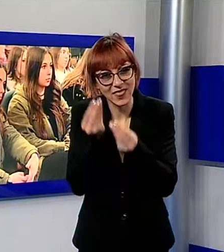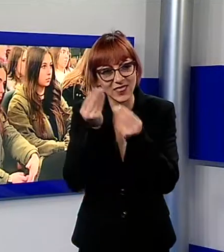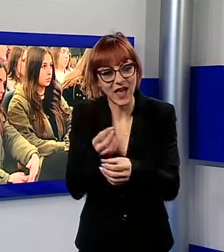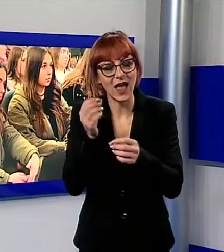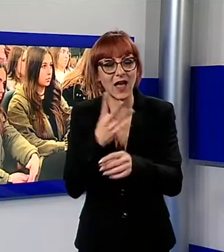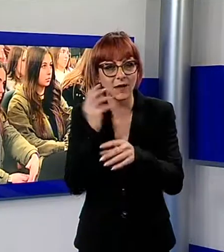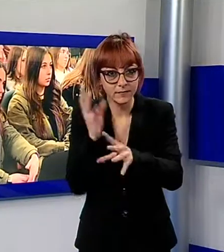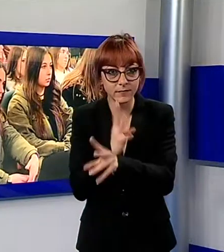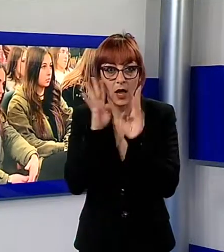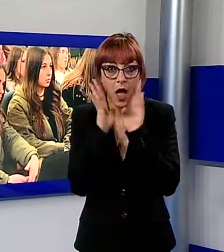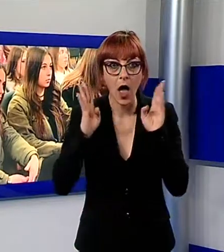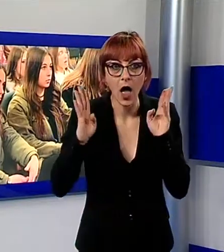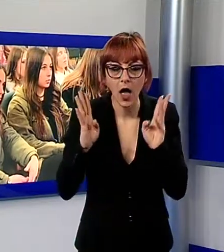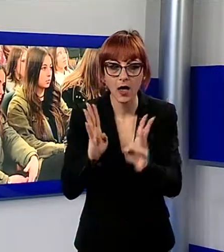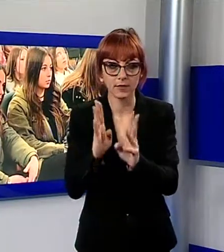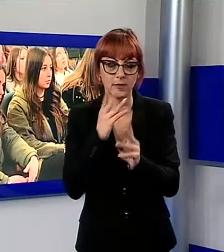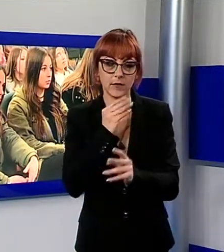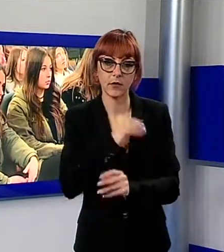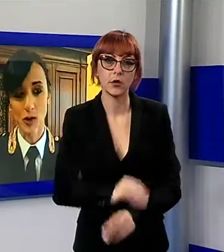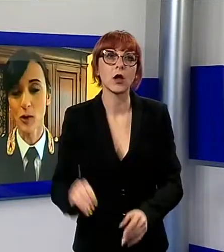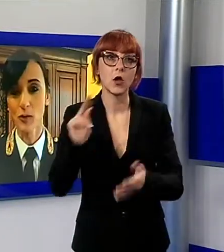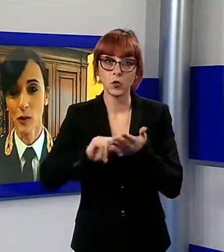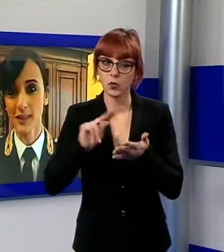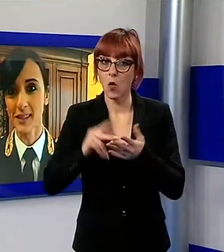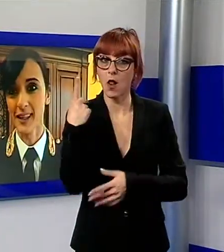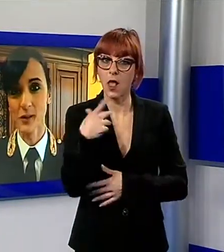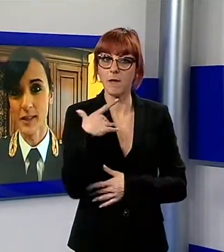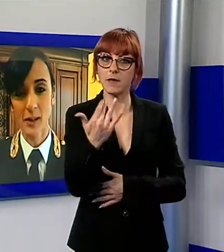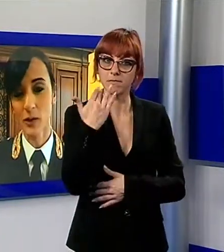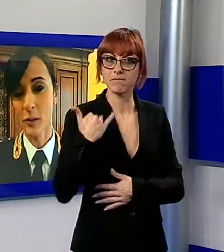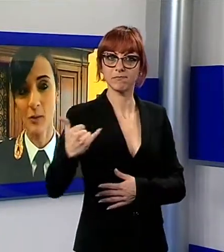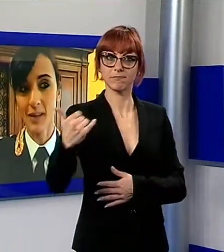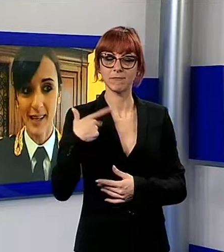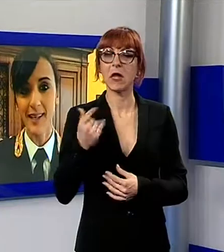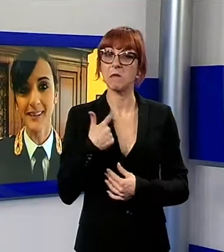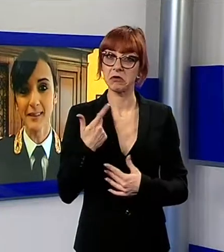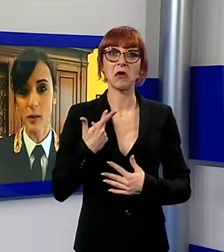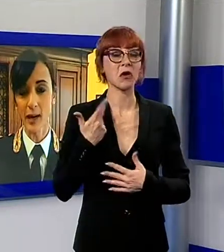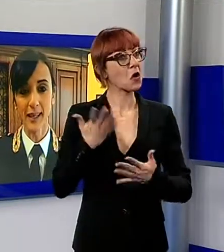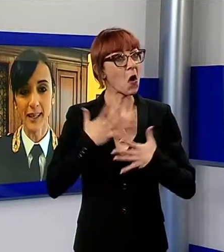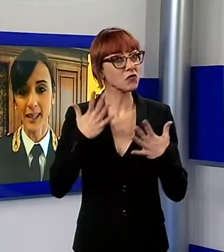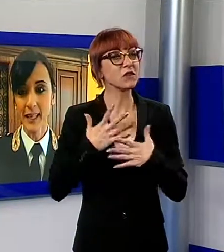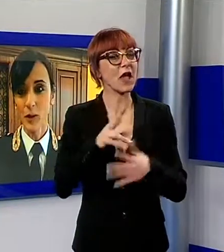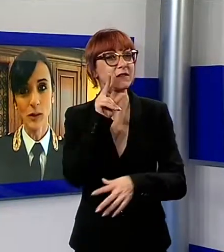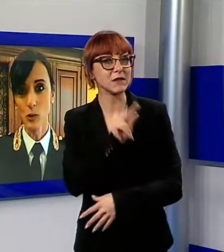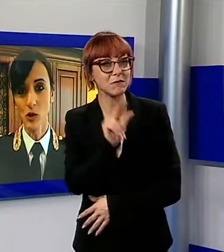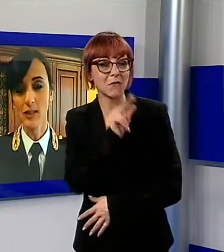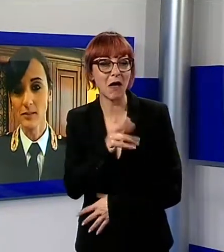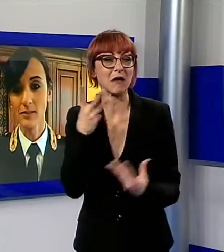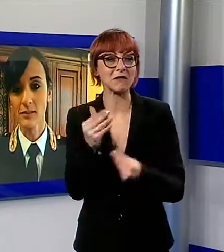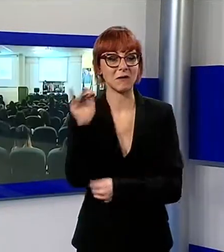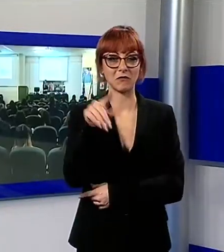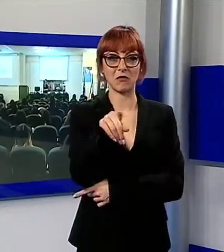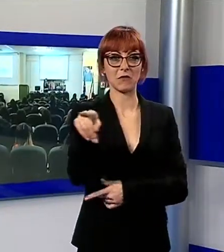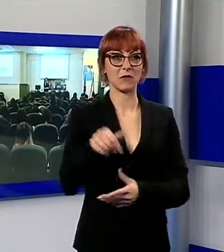lodevole la sensibilità del corpo docente di questa scuola che ci ha coinvolti e noi siamo sempre ben lieti di parlare con i più